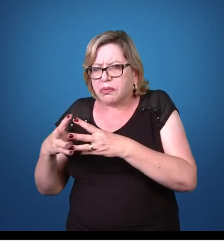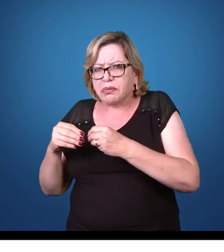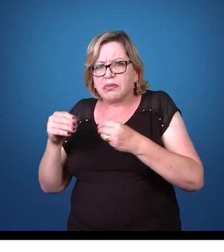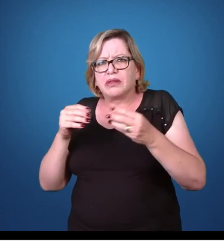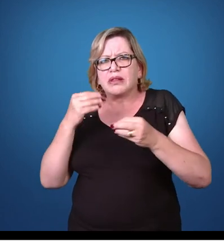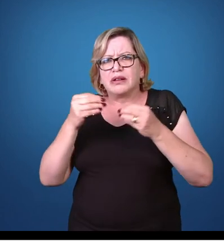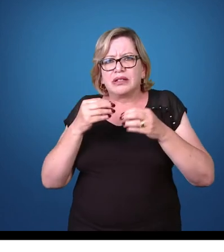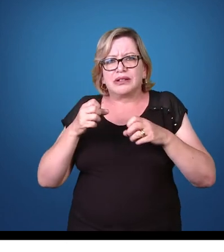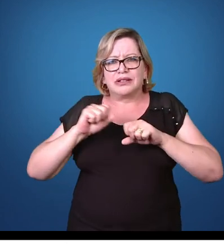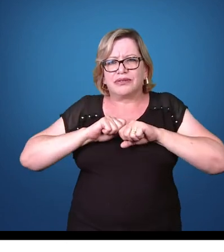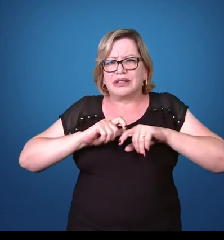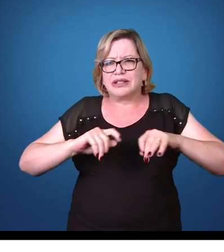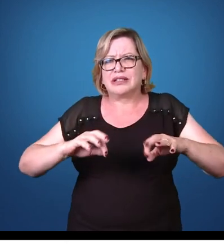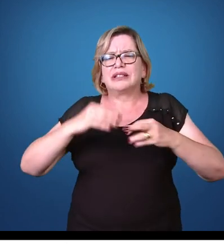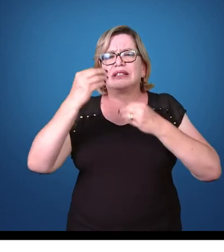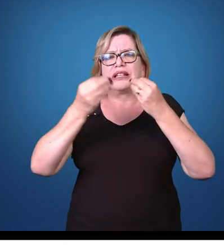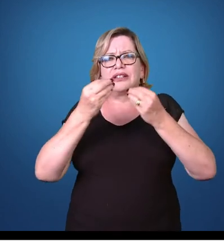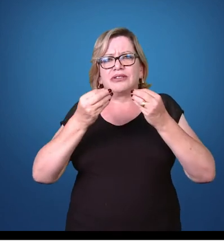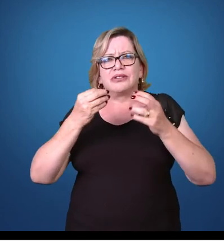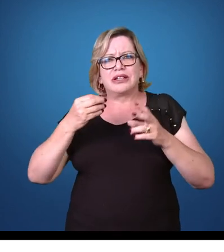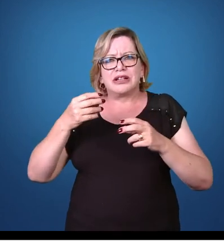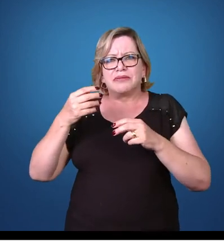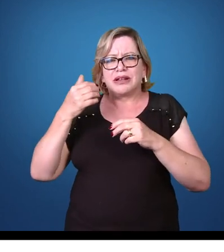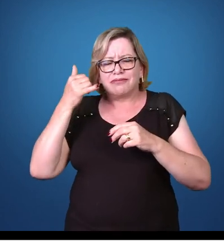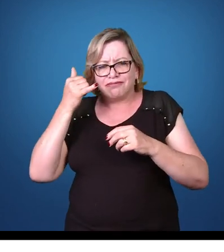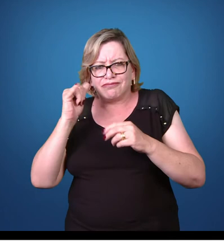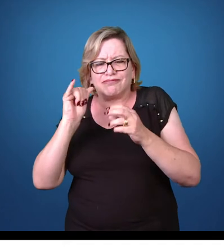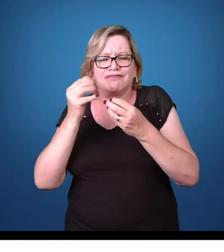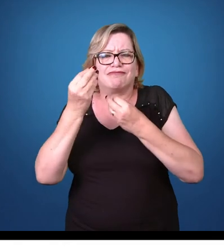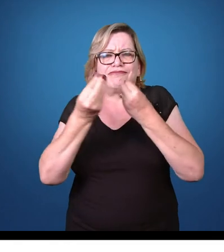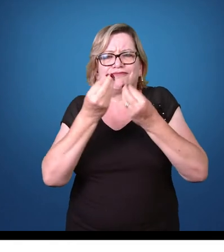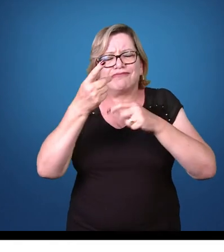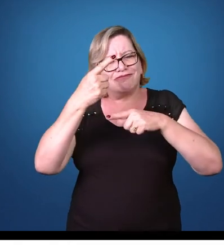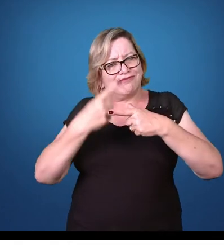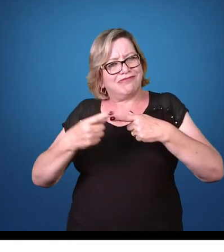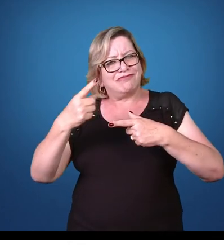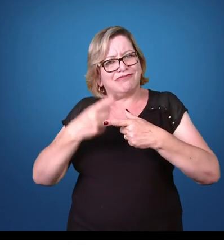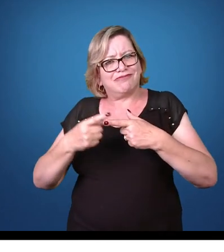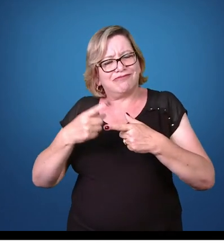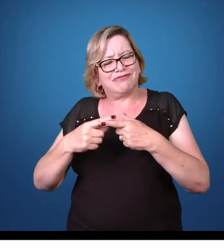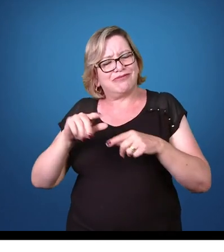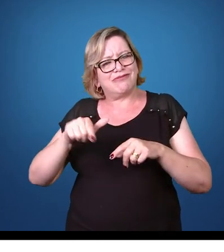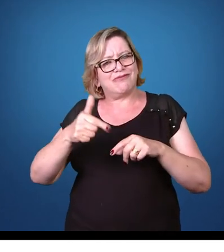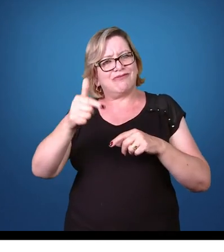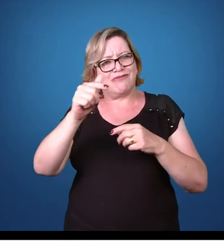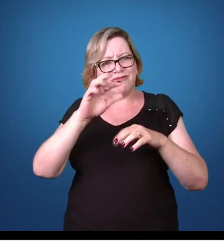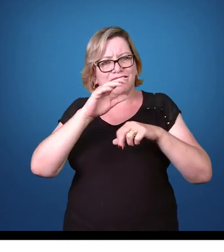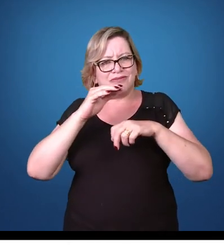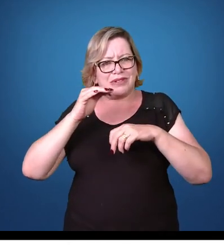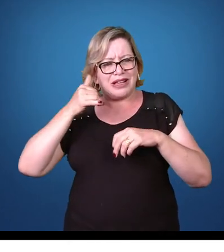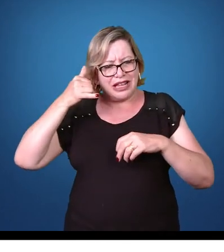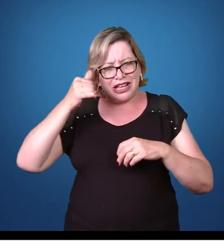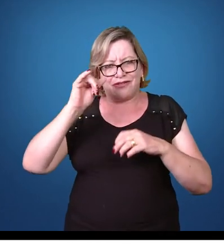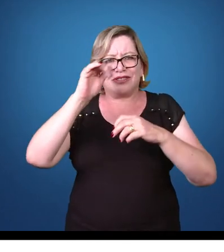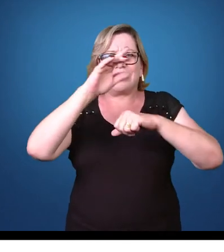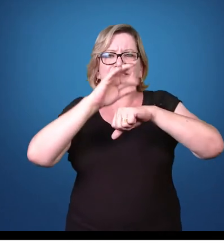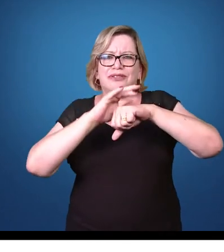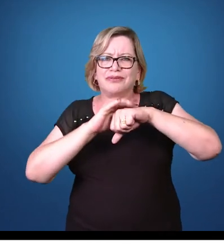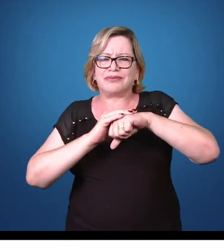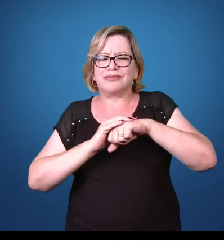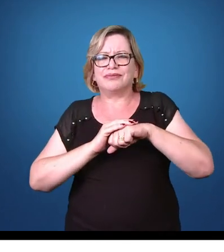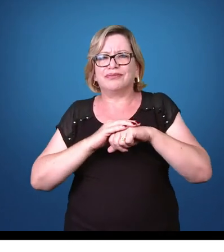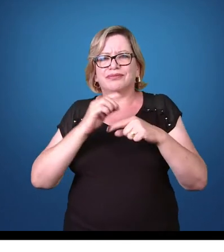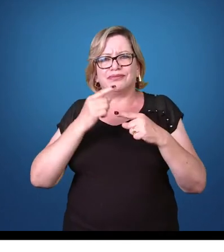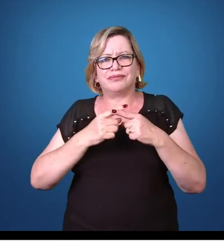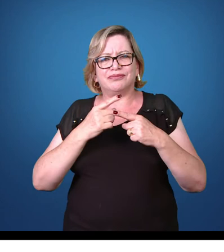proteínas denominadas citocinas e também pela ação de outras células imunológicas que combatem o patógeno, por